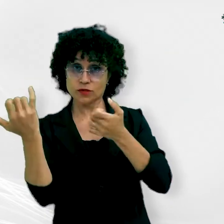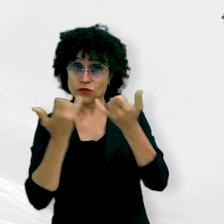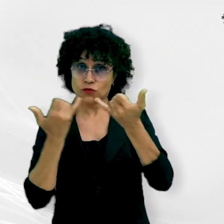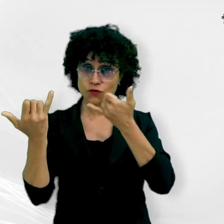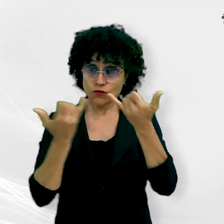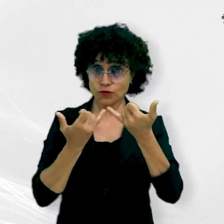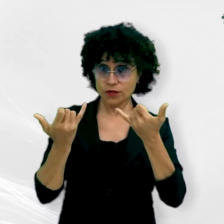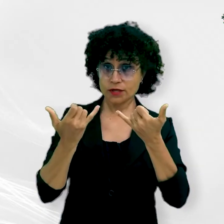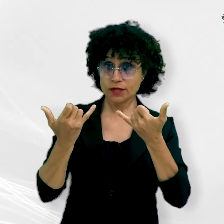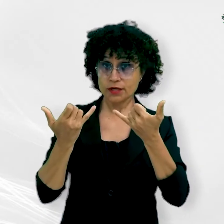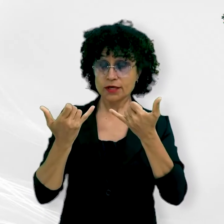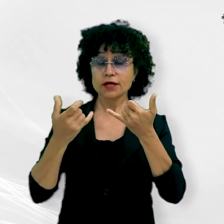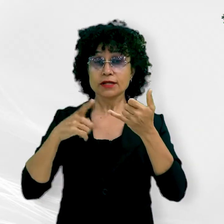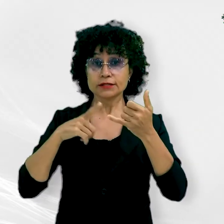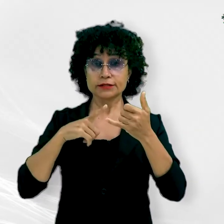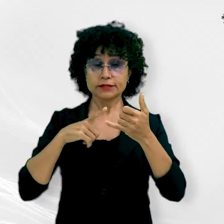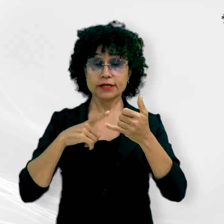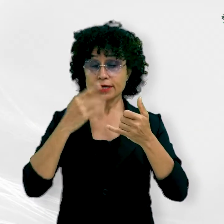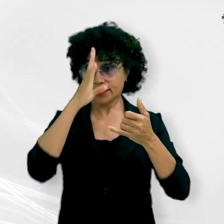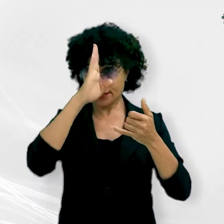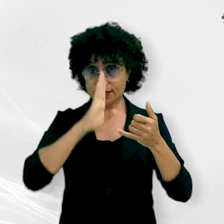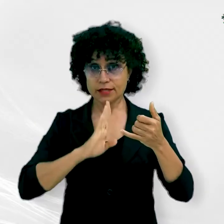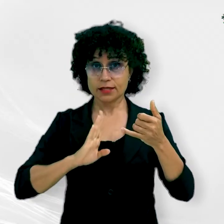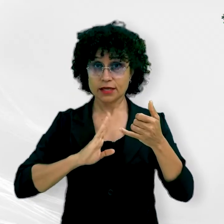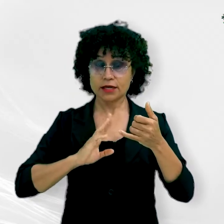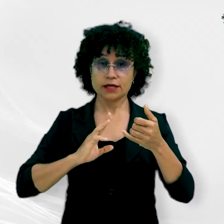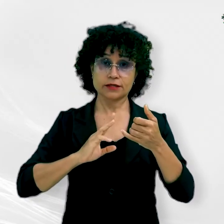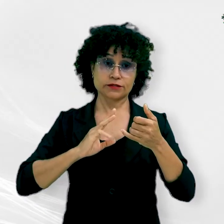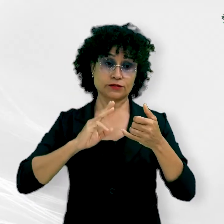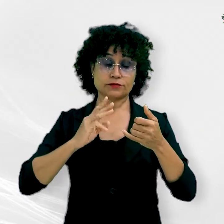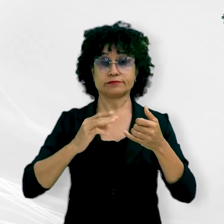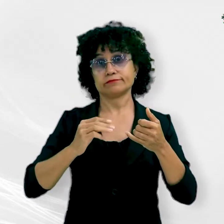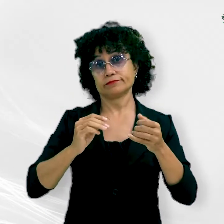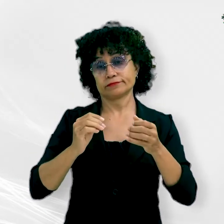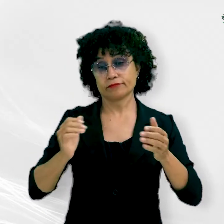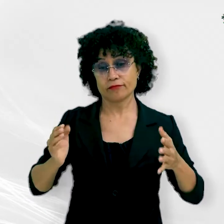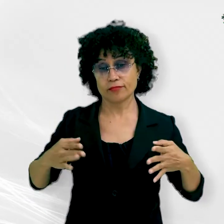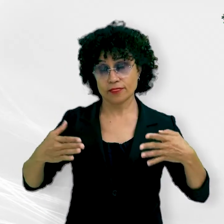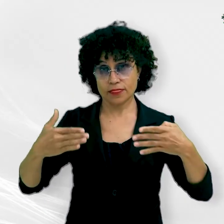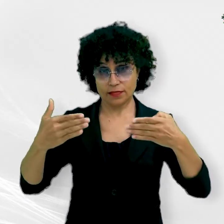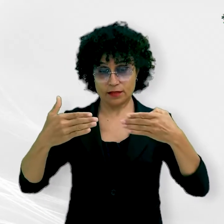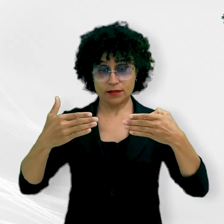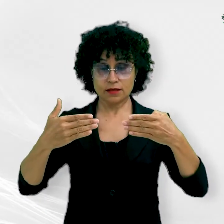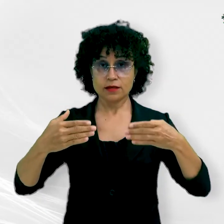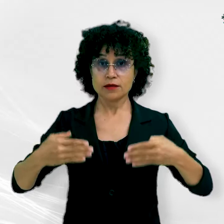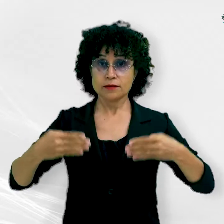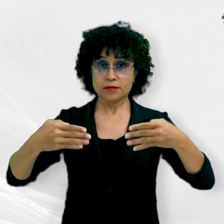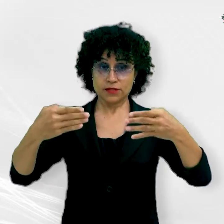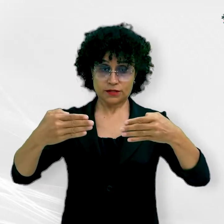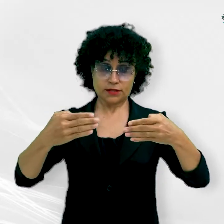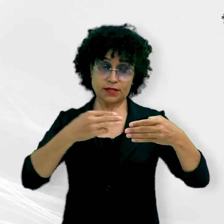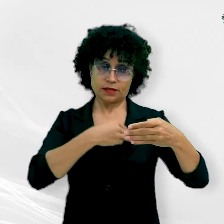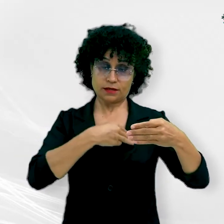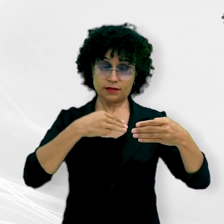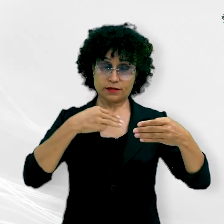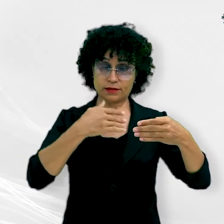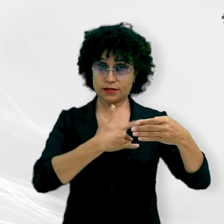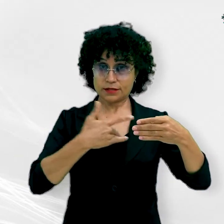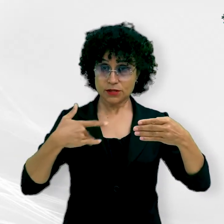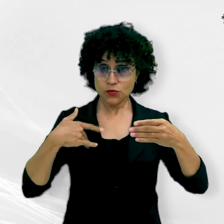utilizada é o CISREG 3, disponibilizado gratuitamente pelo Ministério da Saúde, mas ainda funciona de forma incipiente